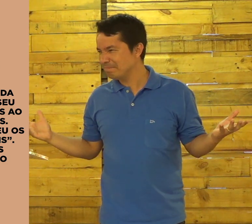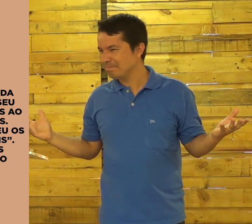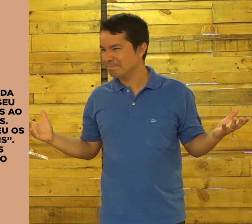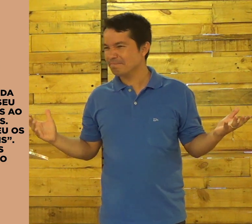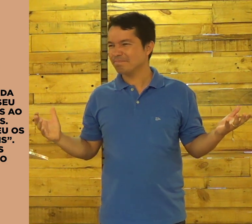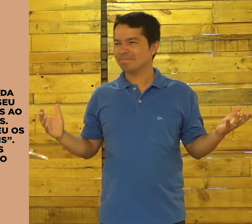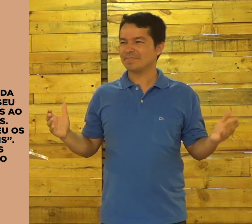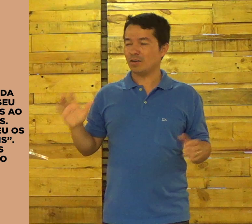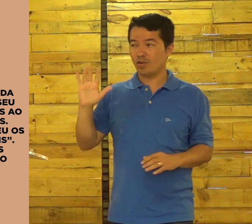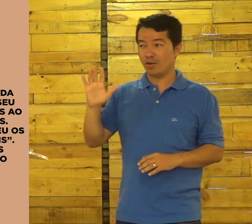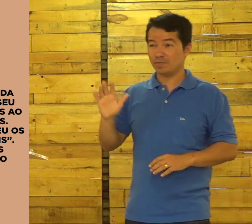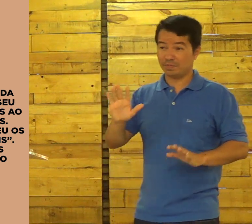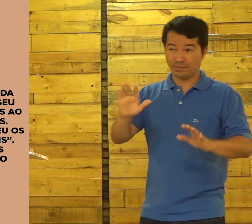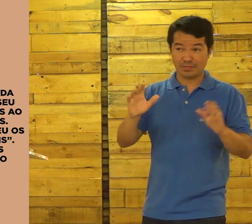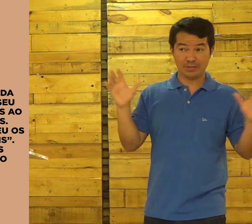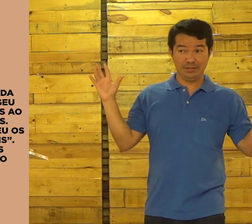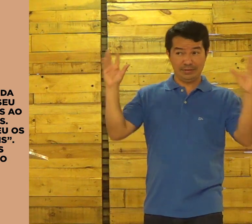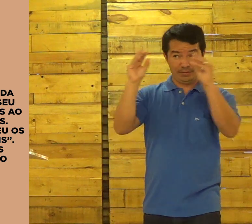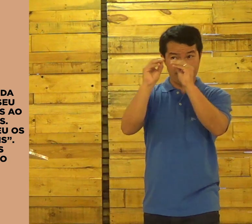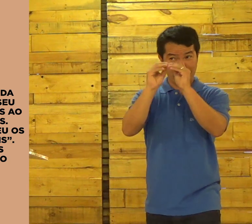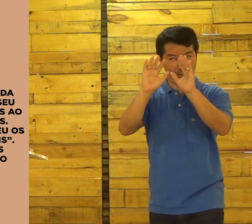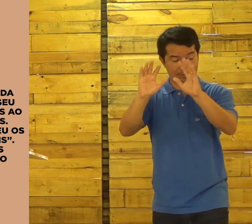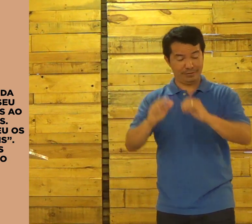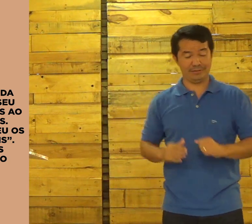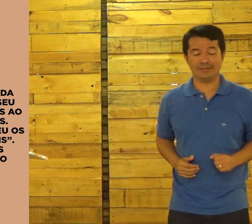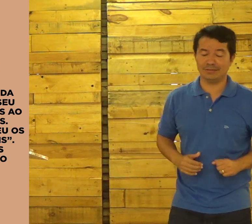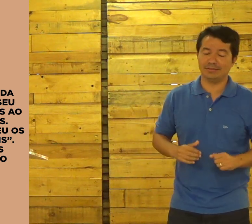Aprendeu? O que aprendeu? Veja só. Vamos fazer o mesmo.